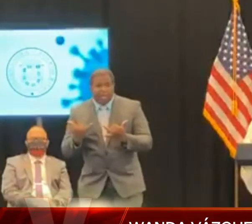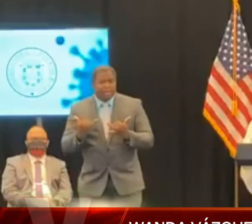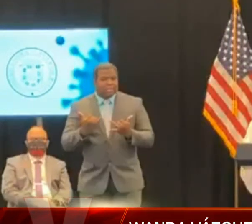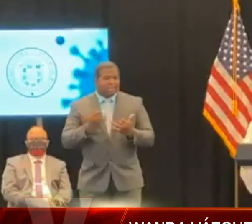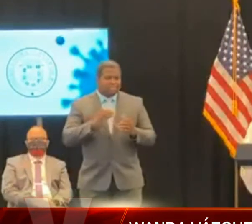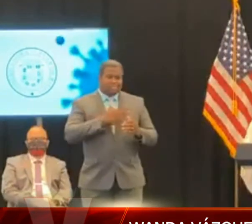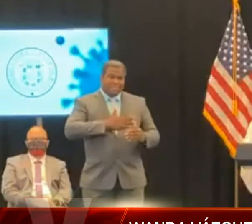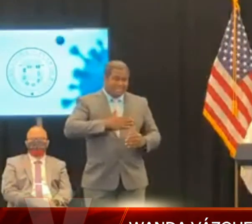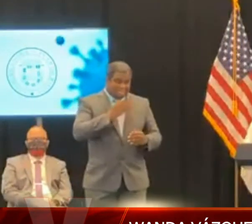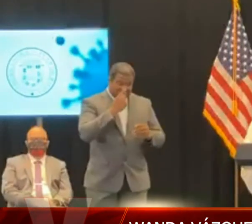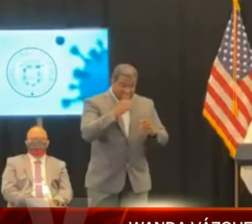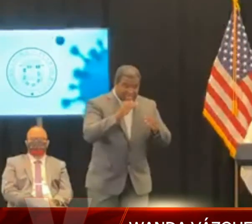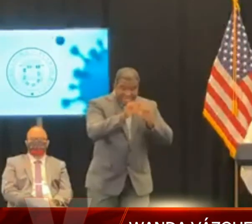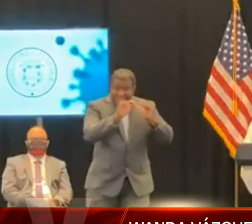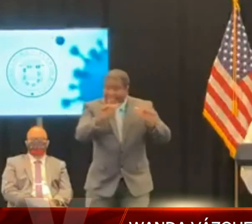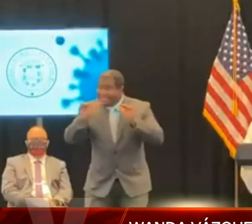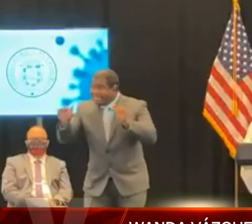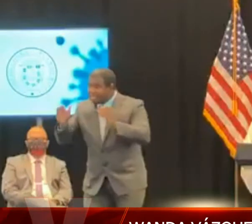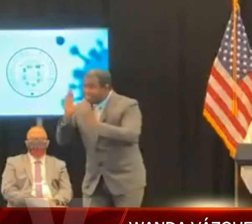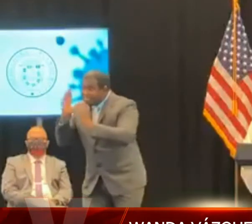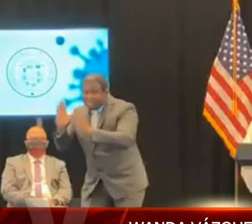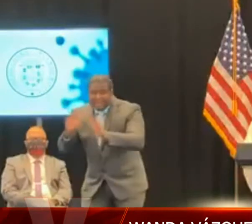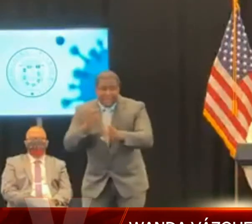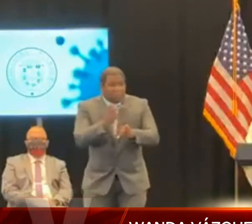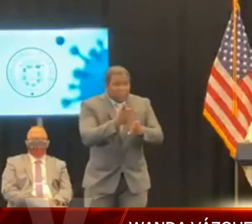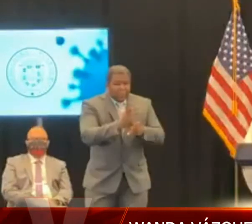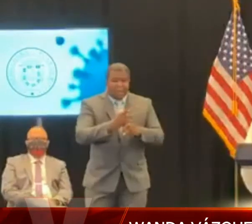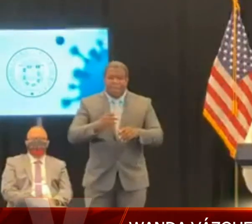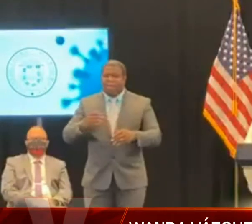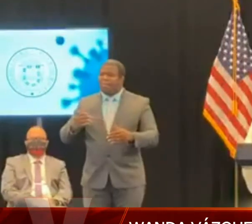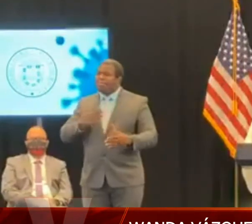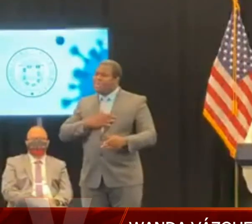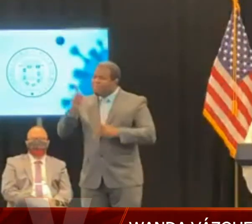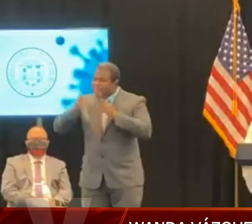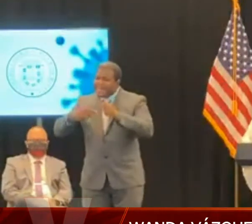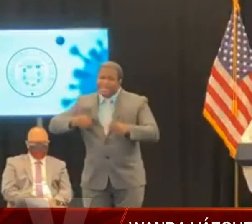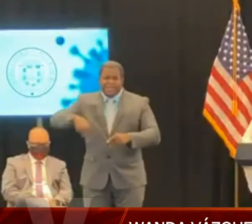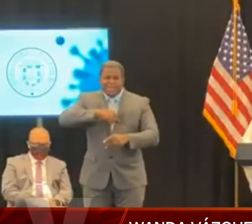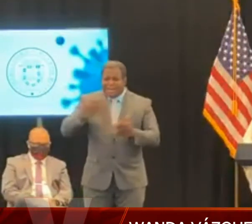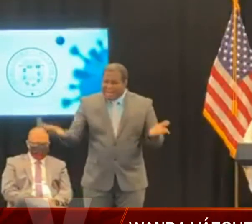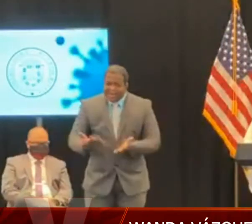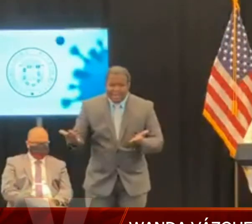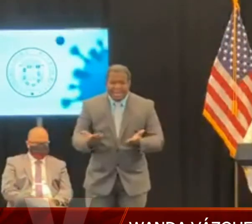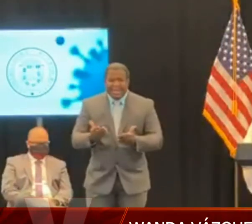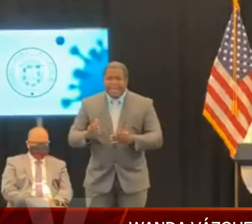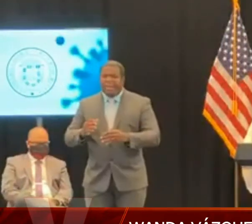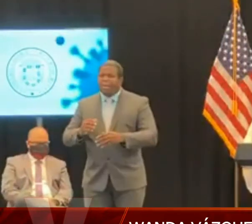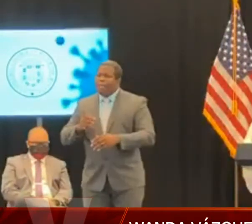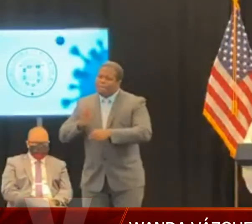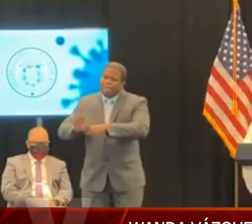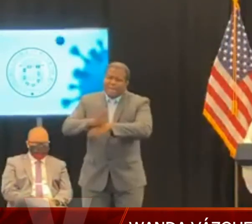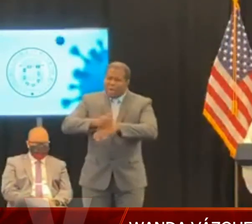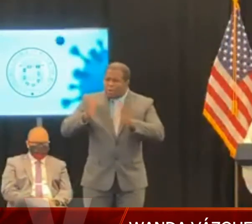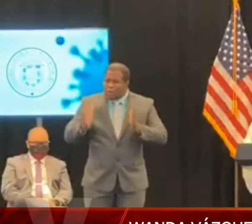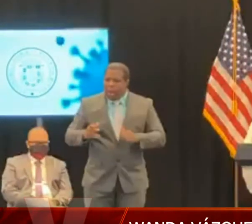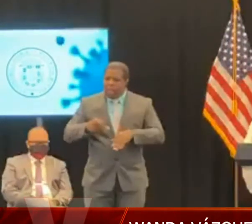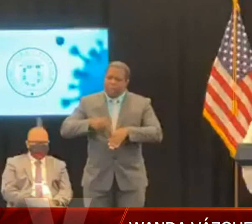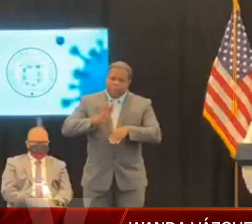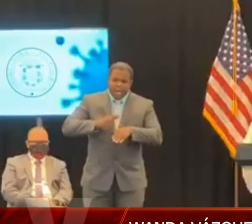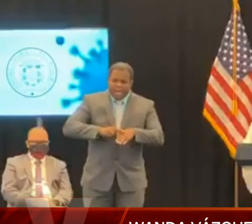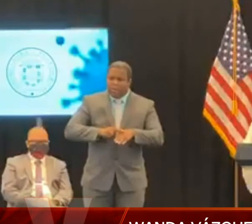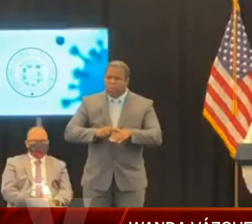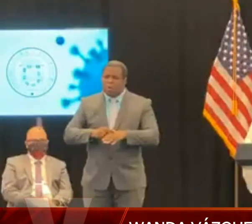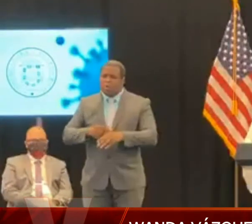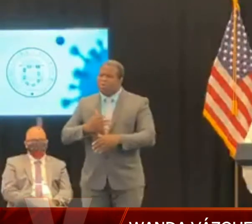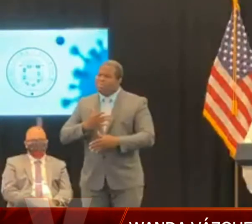gente, yo sé que podemos dar el paso adelante y continuar teniendo las medidas de precaución para que nosotros